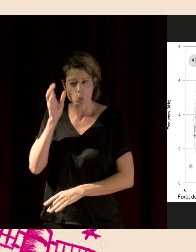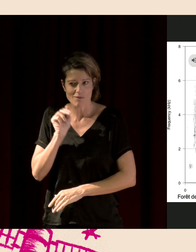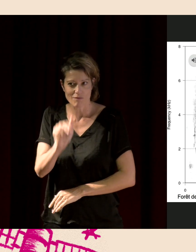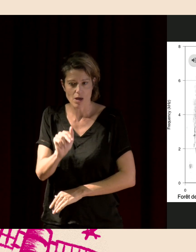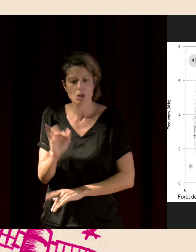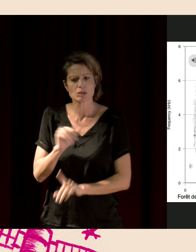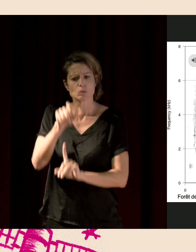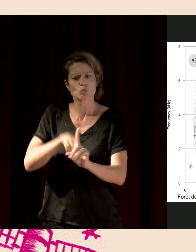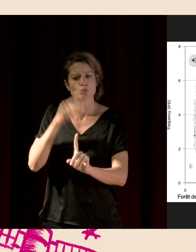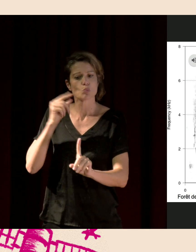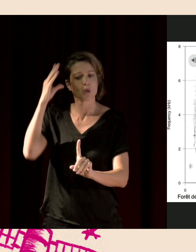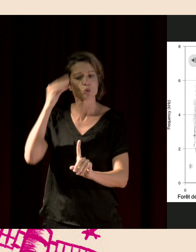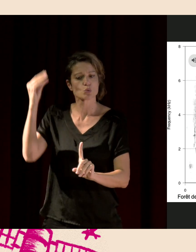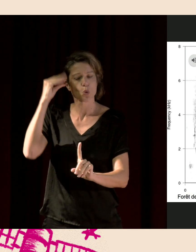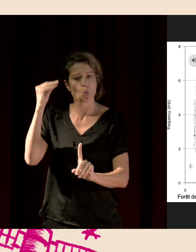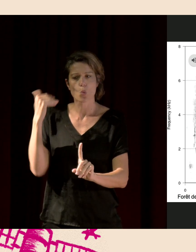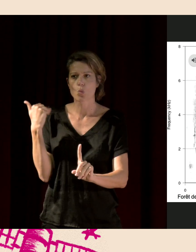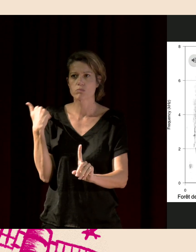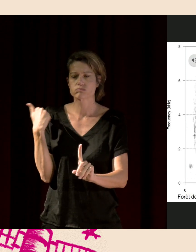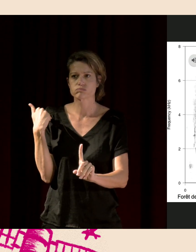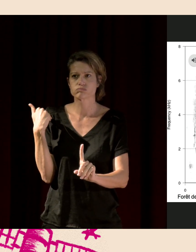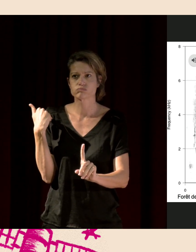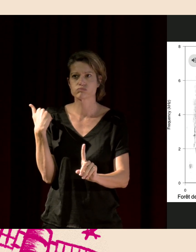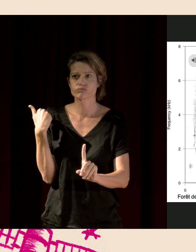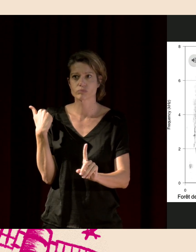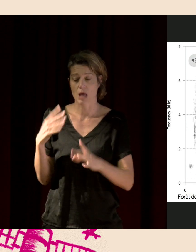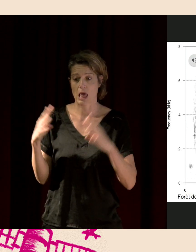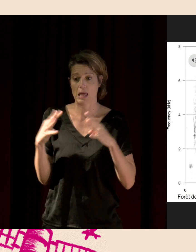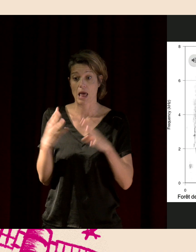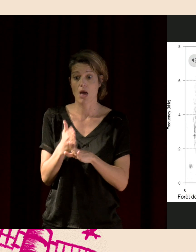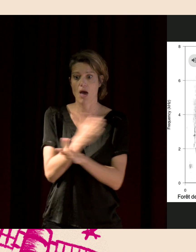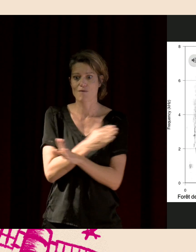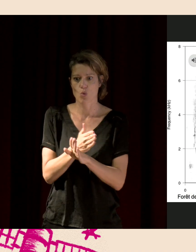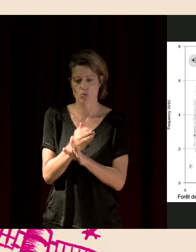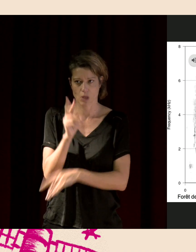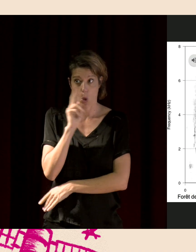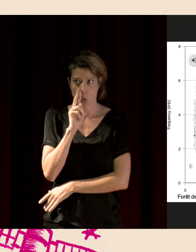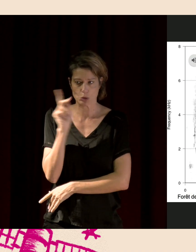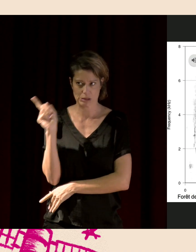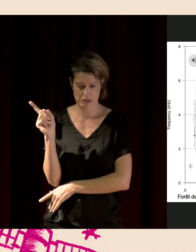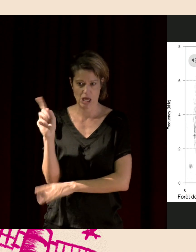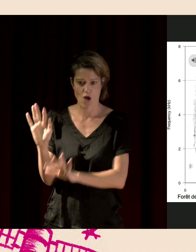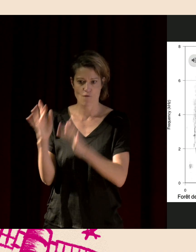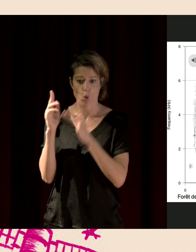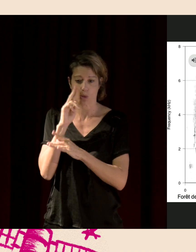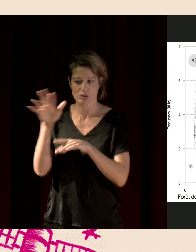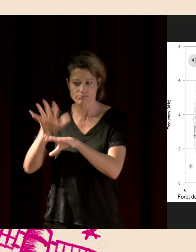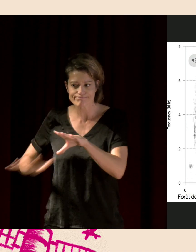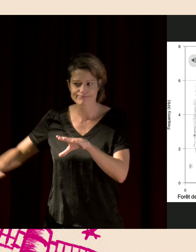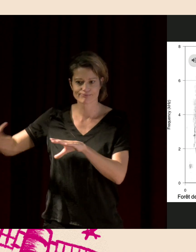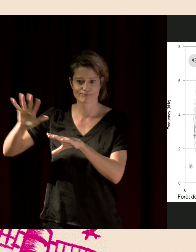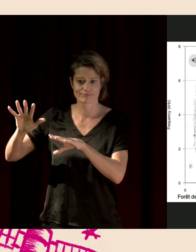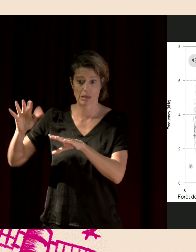étudiant... C'était quand ? C'était avant la guerre, bien sûr, parce que c'était en Russie, dans la forêt de Petchora, juste avant